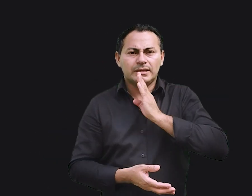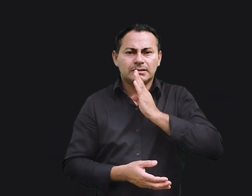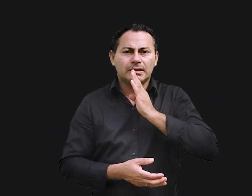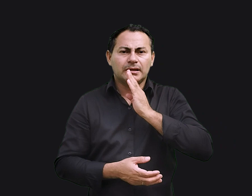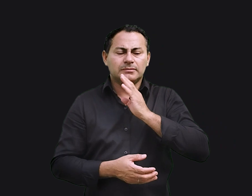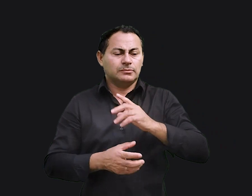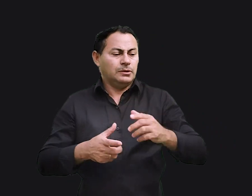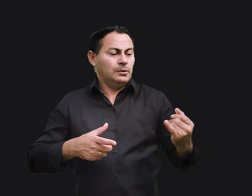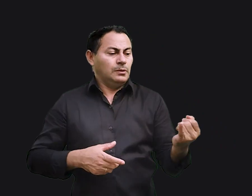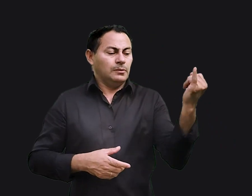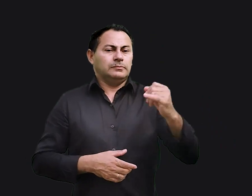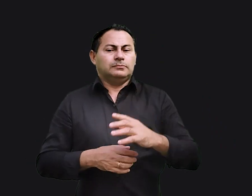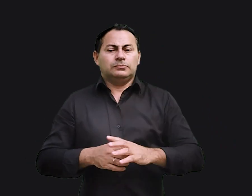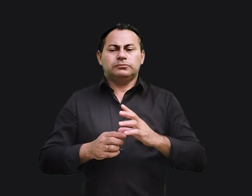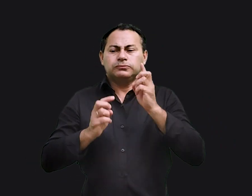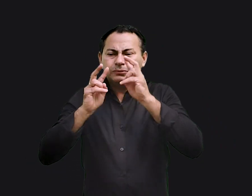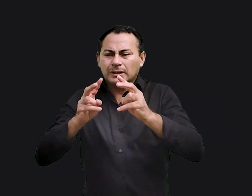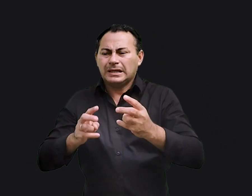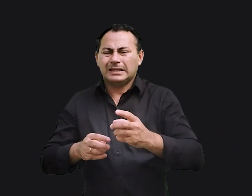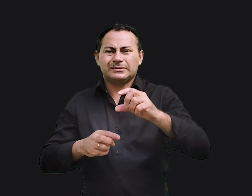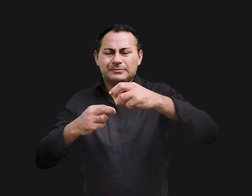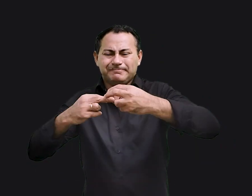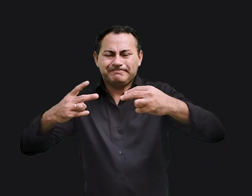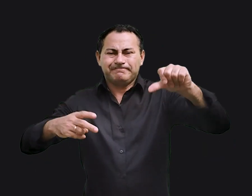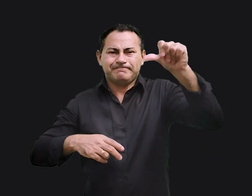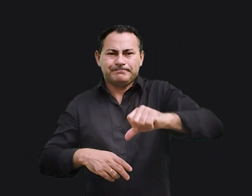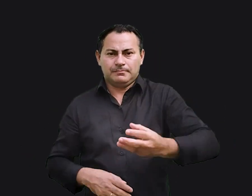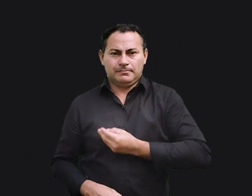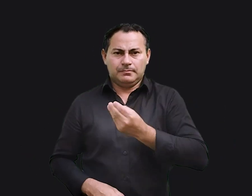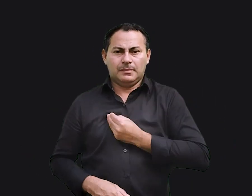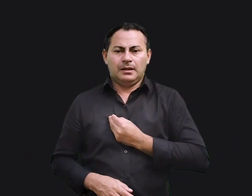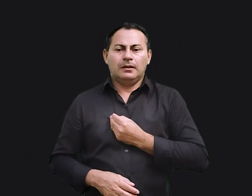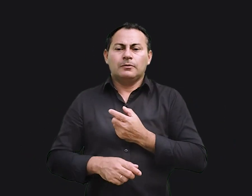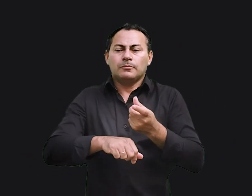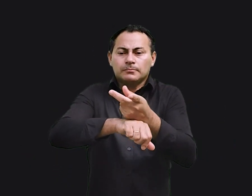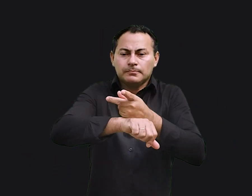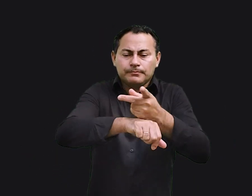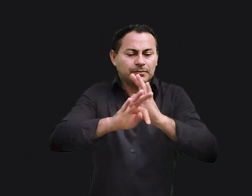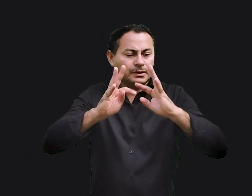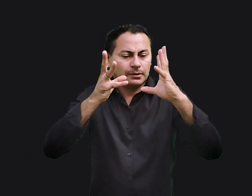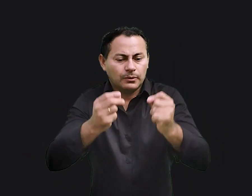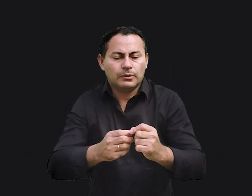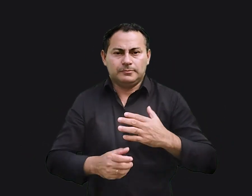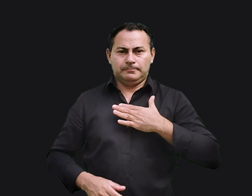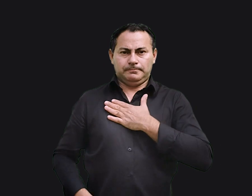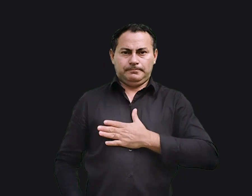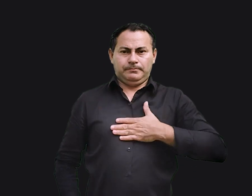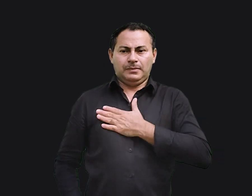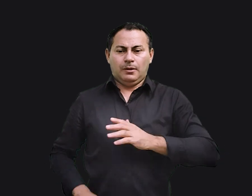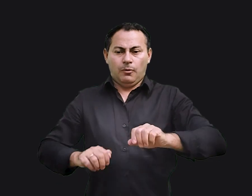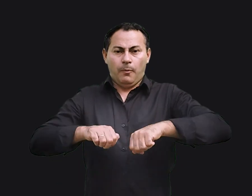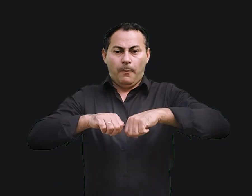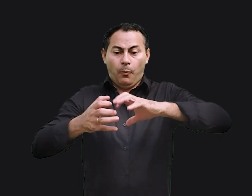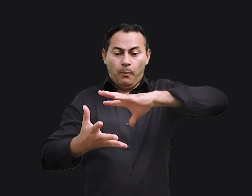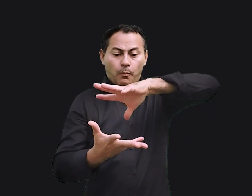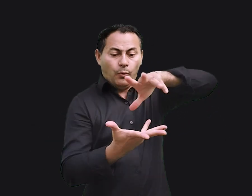as extravagâncias e futilidades da vida. Ele diz que foi em busca de todos os prazeres que o mundo podia